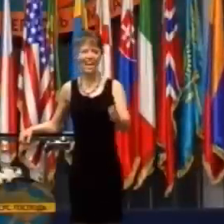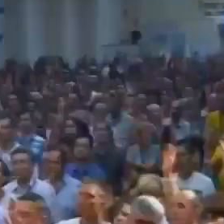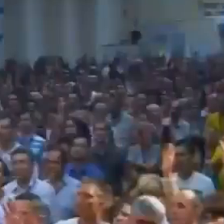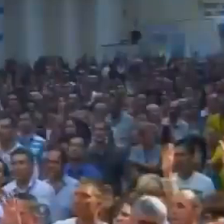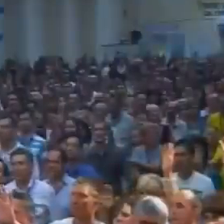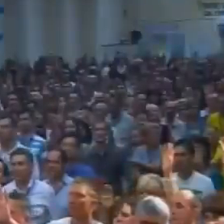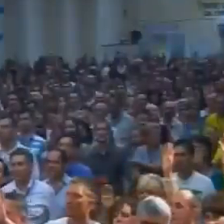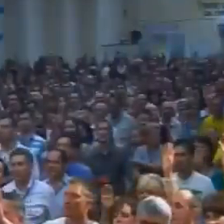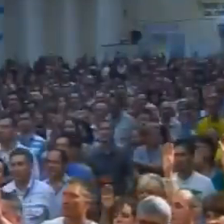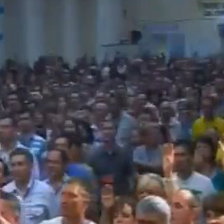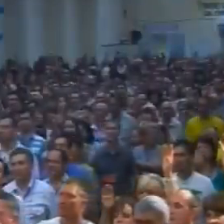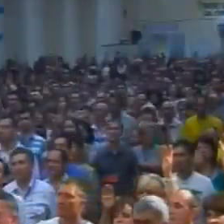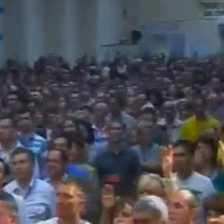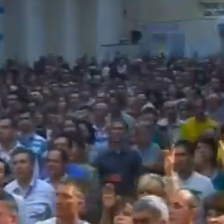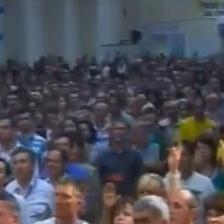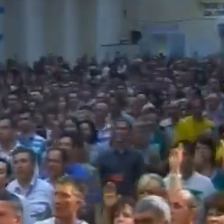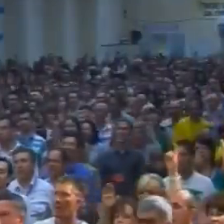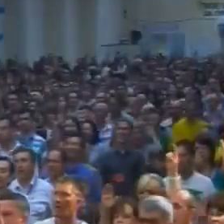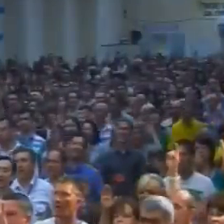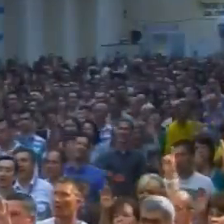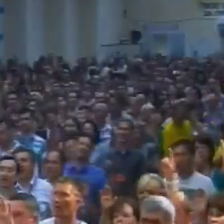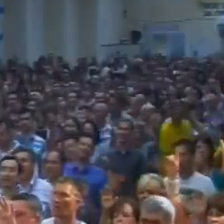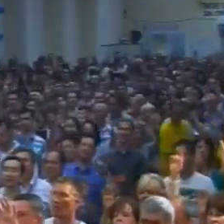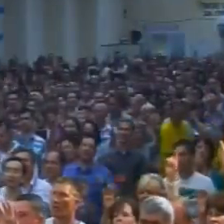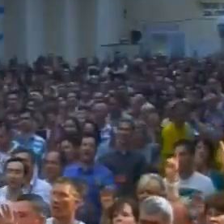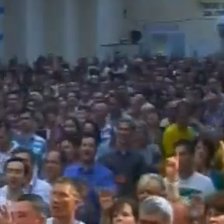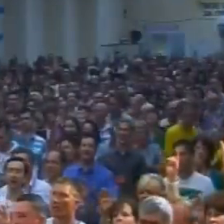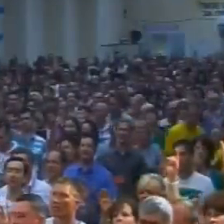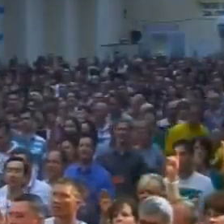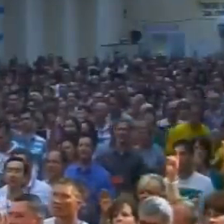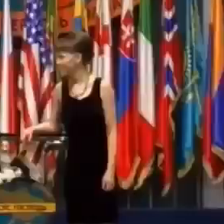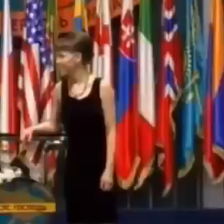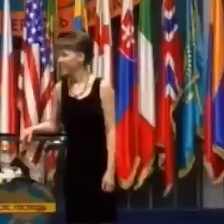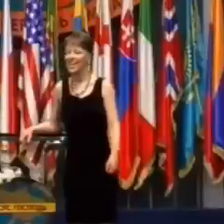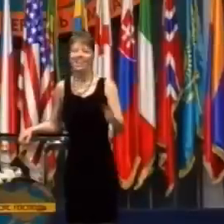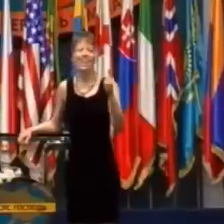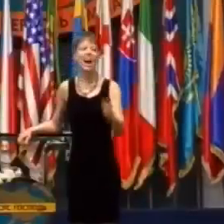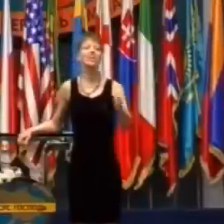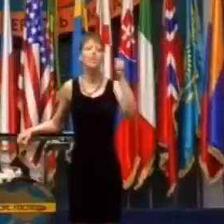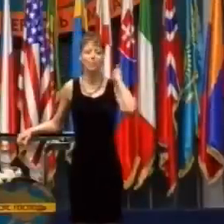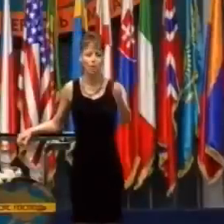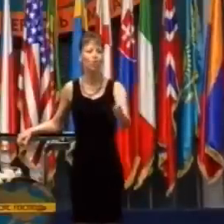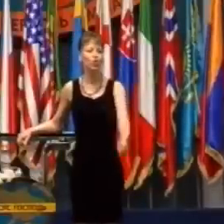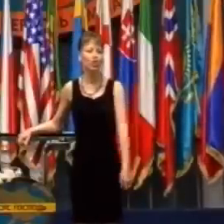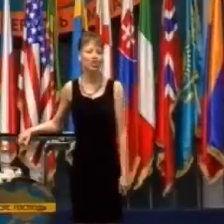Hovorím k telám a oni poslúchajú.